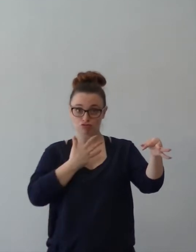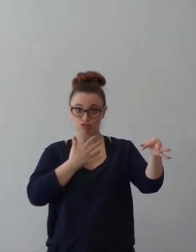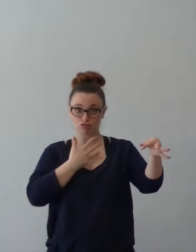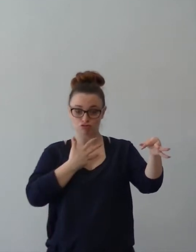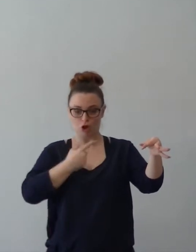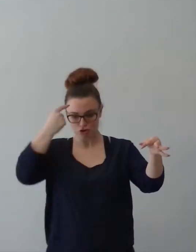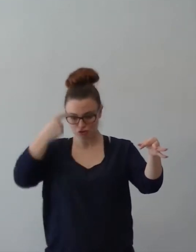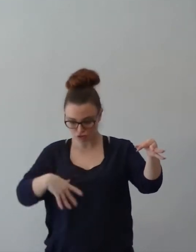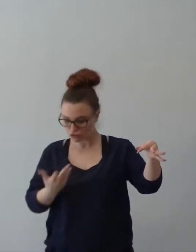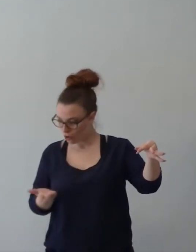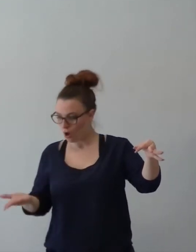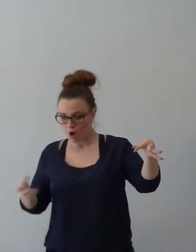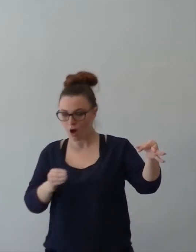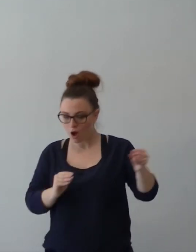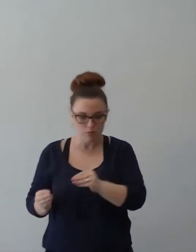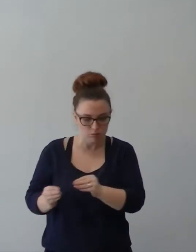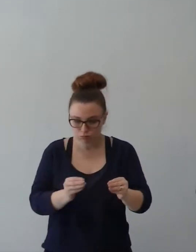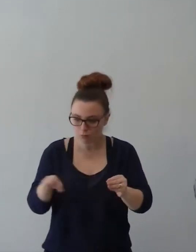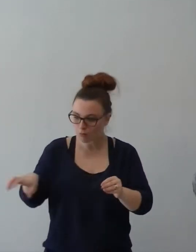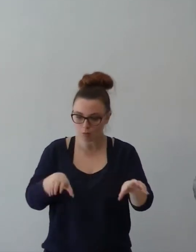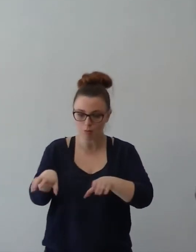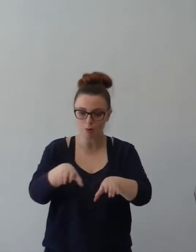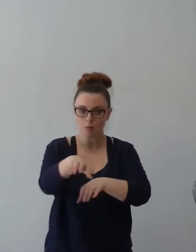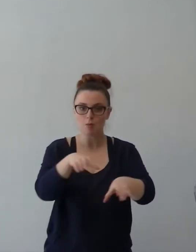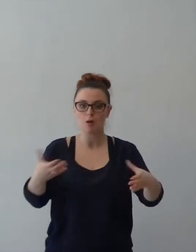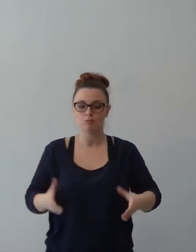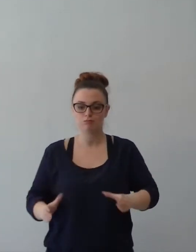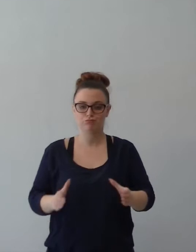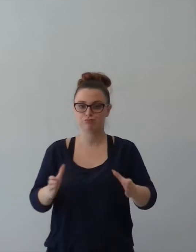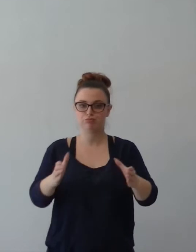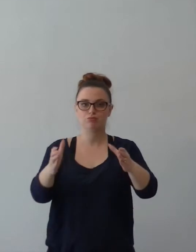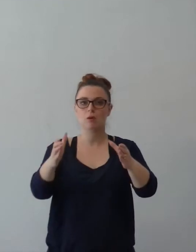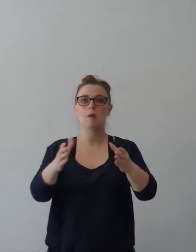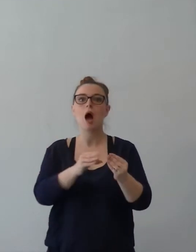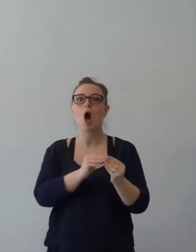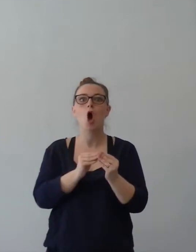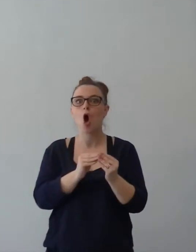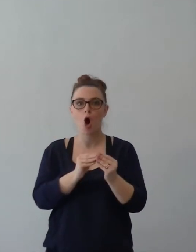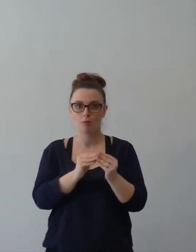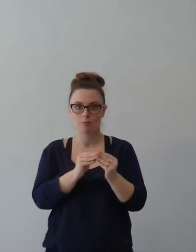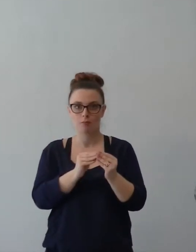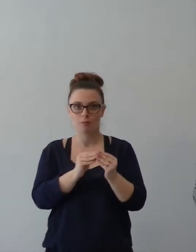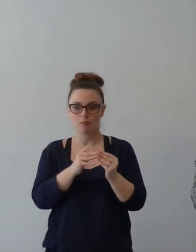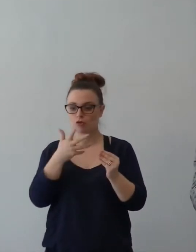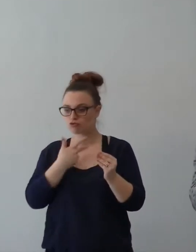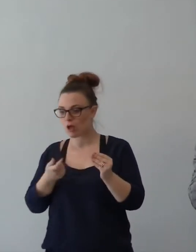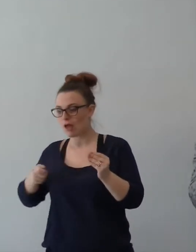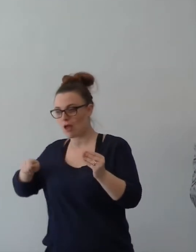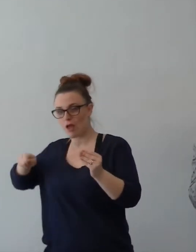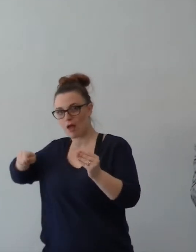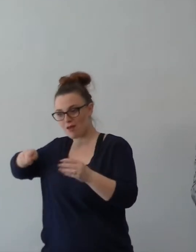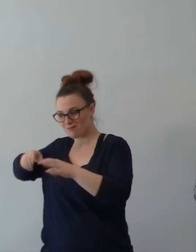ho le tavole, ho le viti, ho i bulloni e i chiodi, ho le chiavi e i cacciavite,